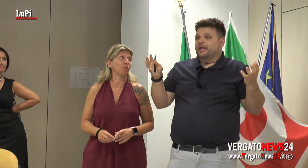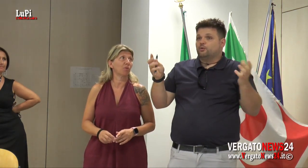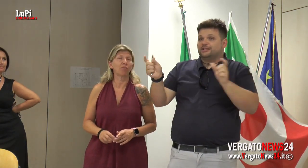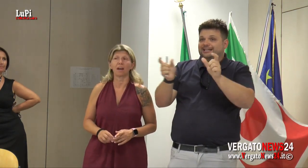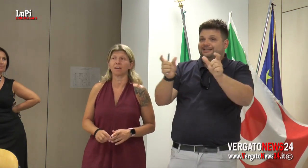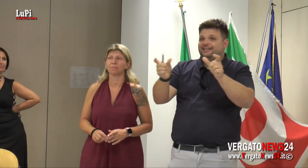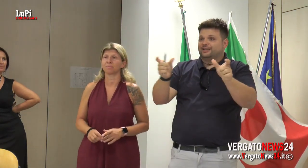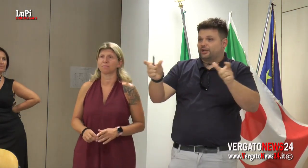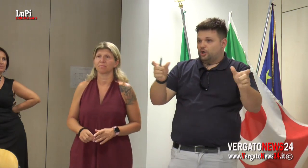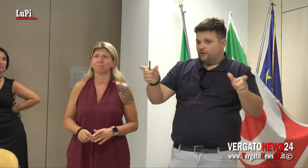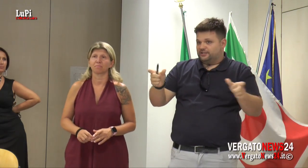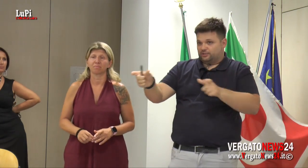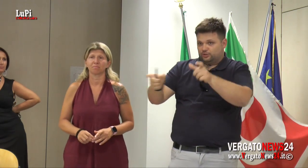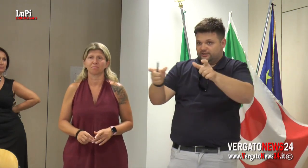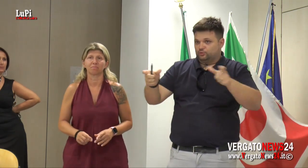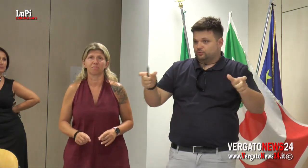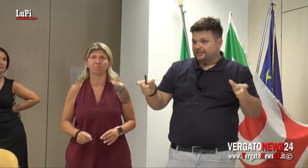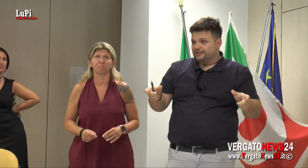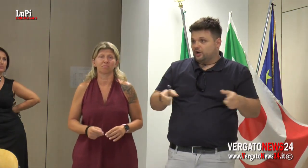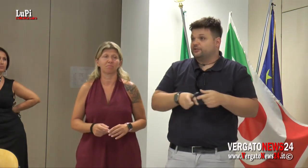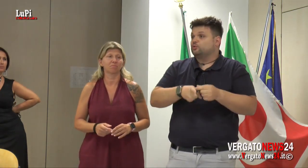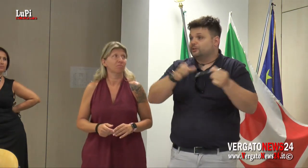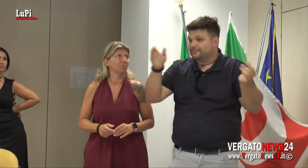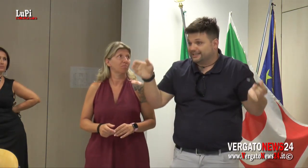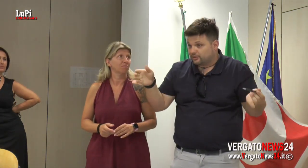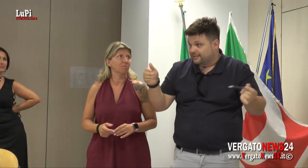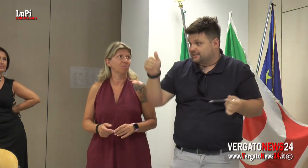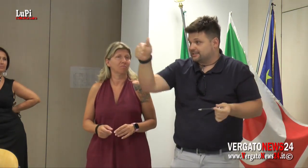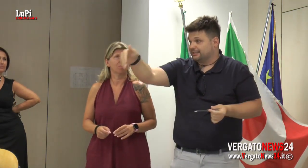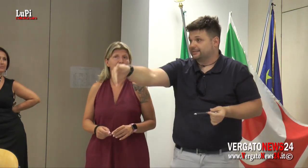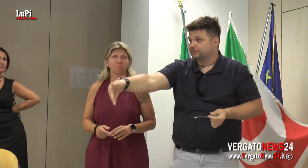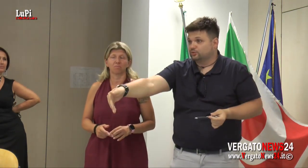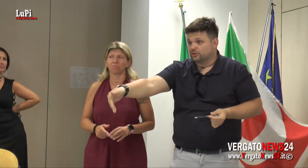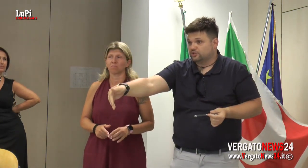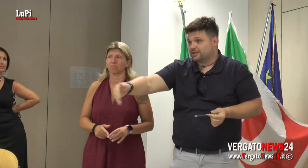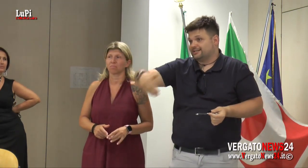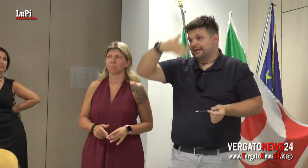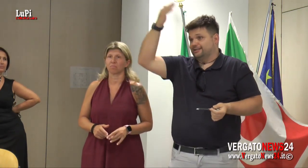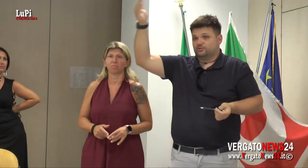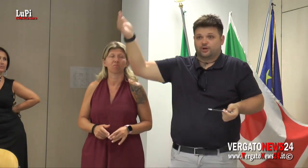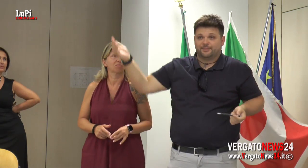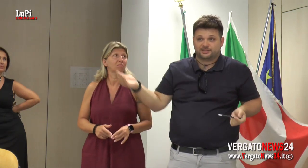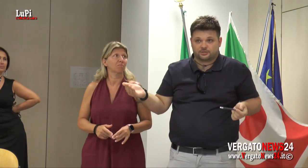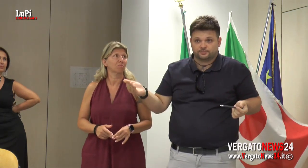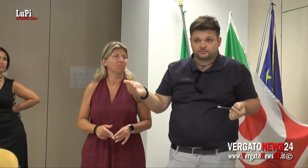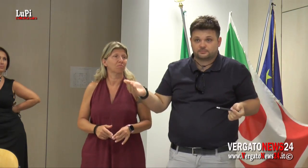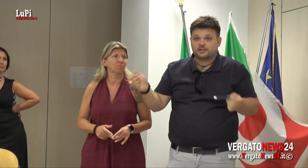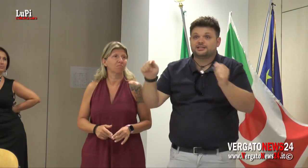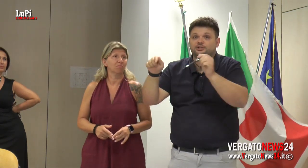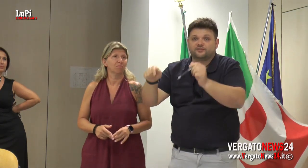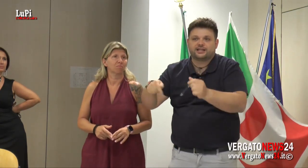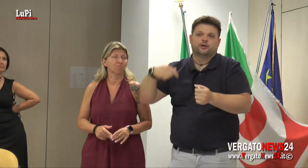quindi tranne le deroghe Covid che sono intervenute durante il Covid, l'ultima deroga che c'è scade il 31-12 che sarà l'ennesimo capestro.